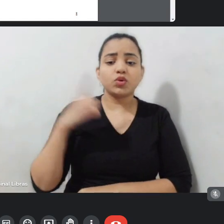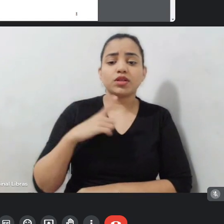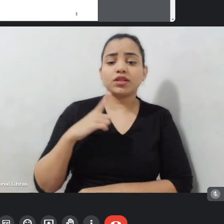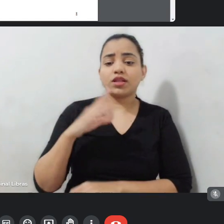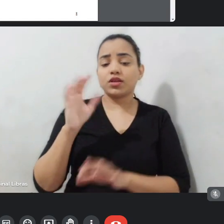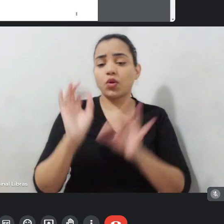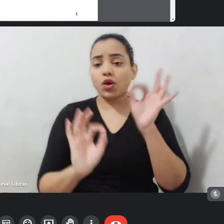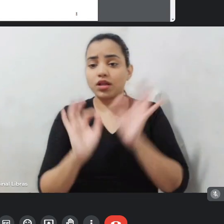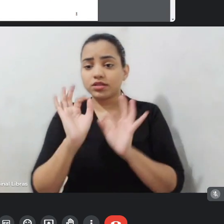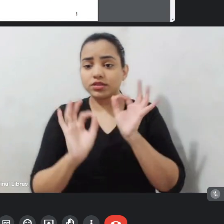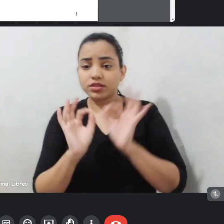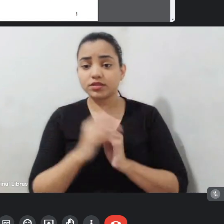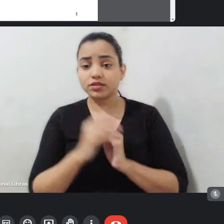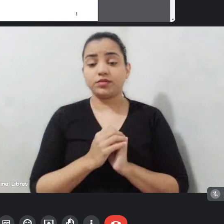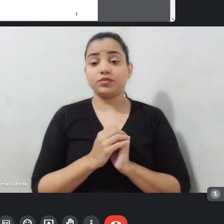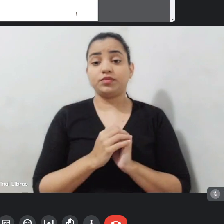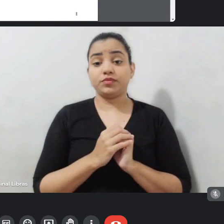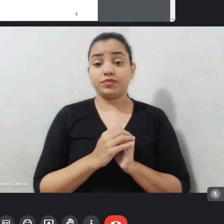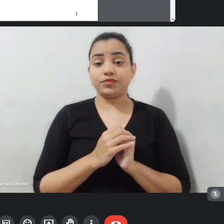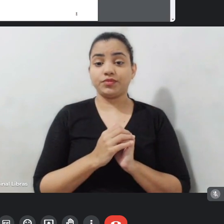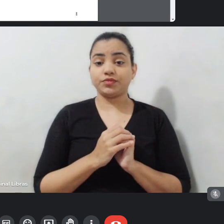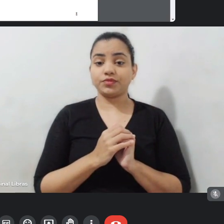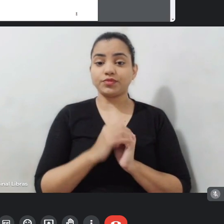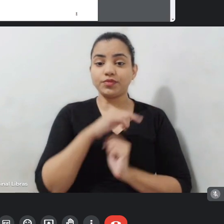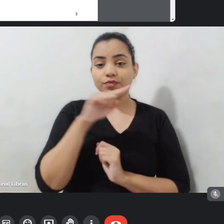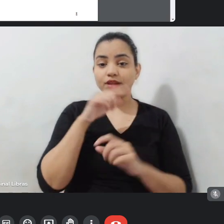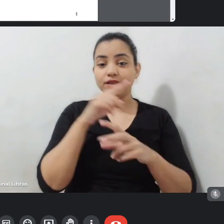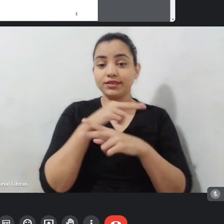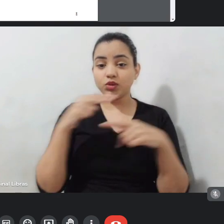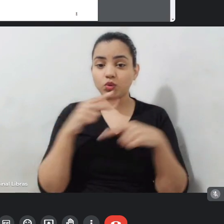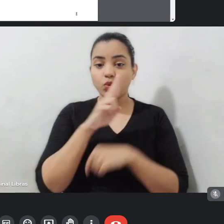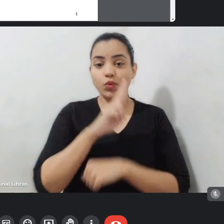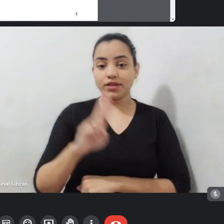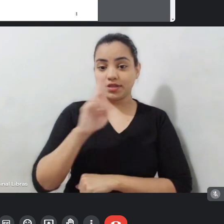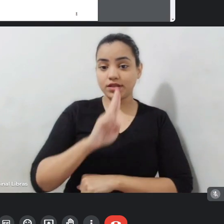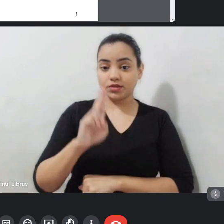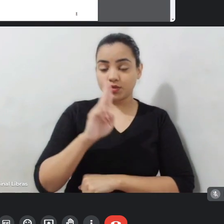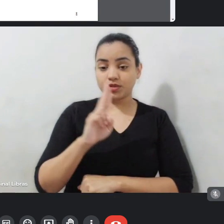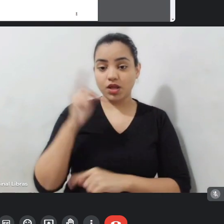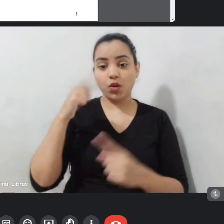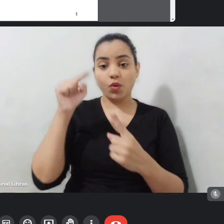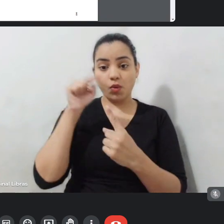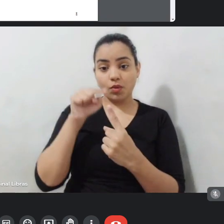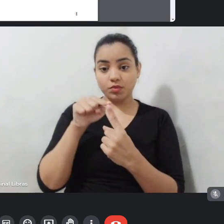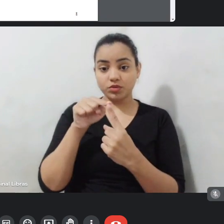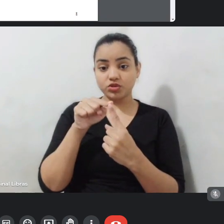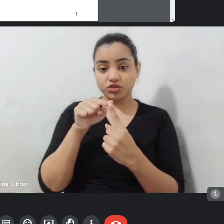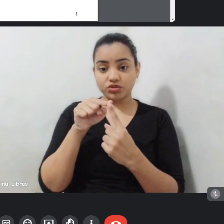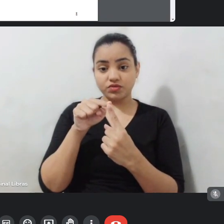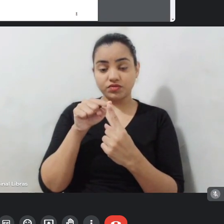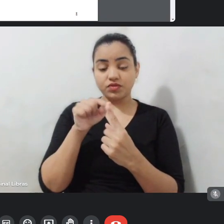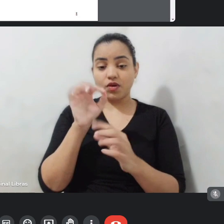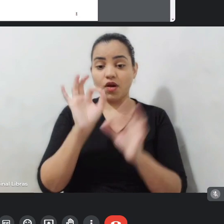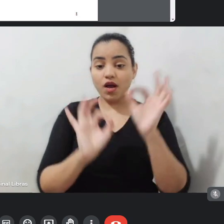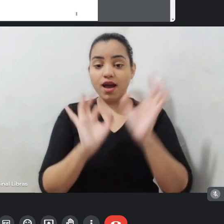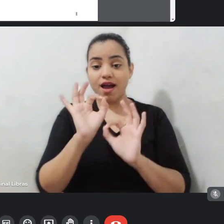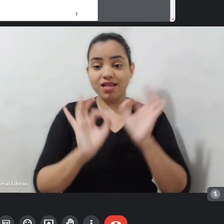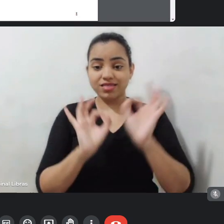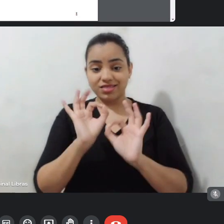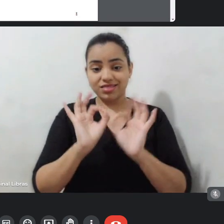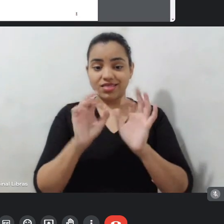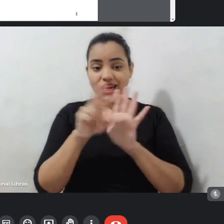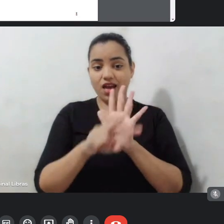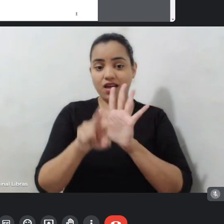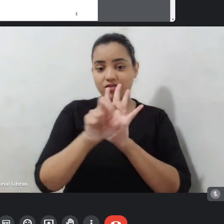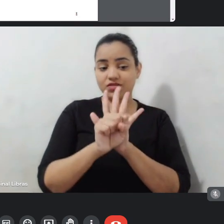e essas ferramentas são utilizadas para montar na obra audiovisual. Lembrando que o